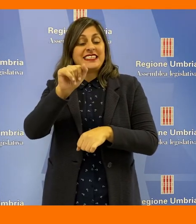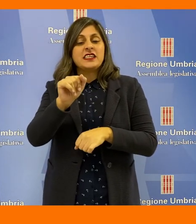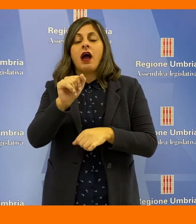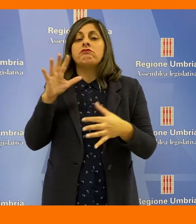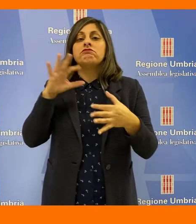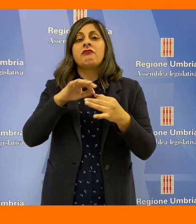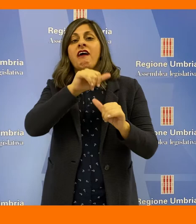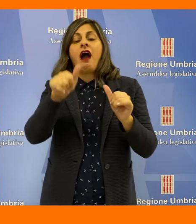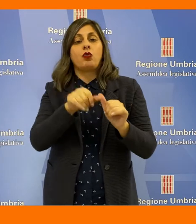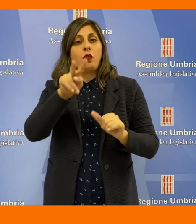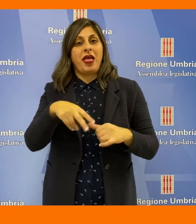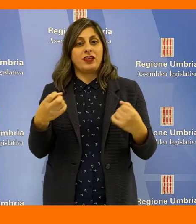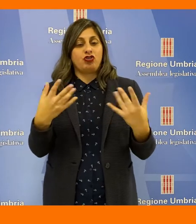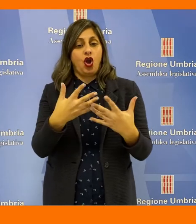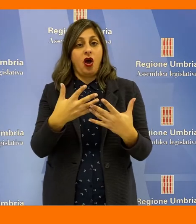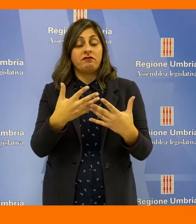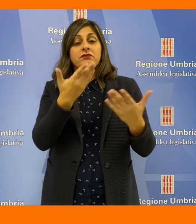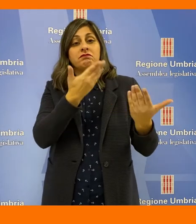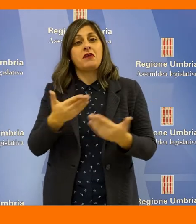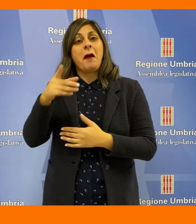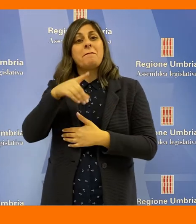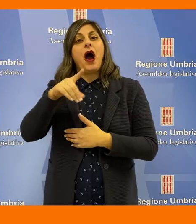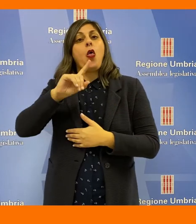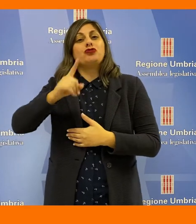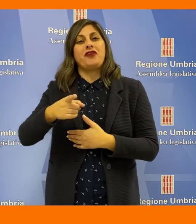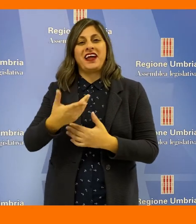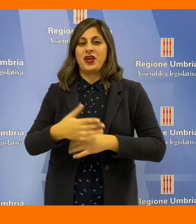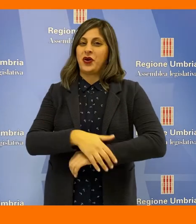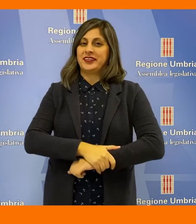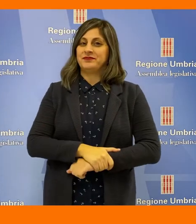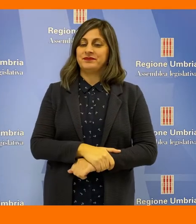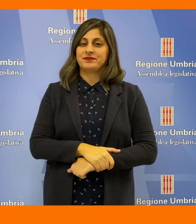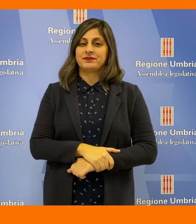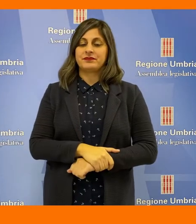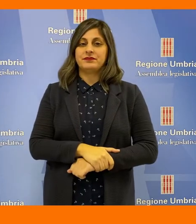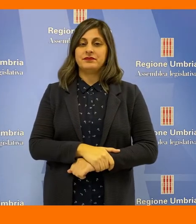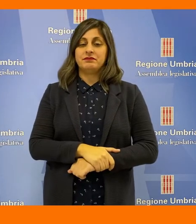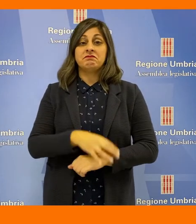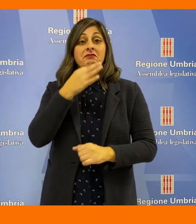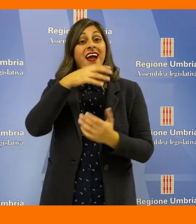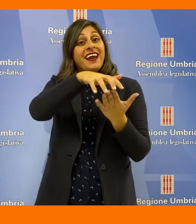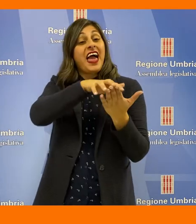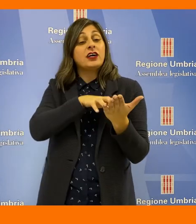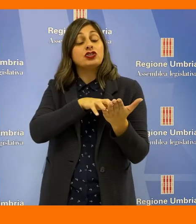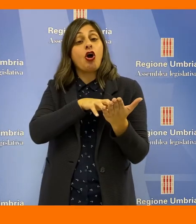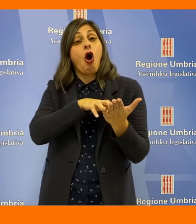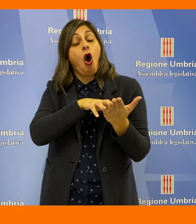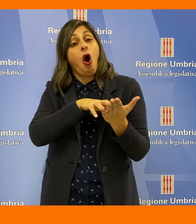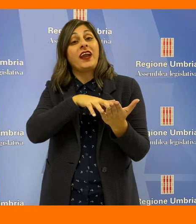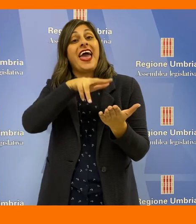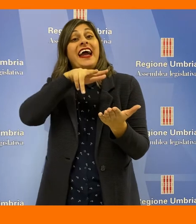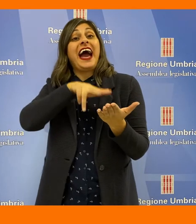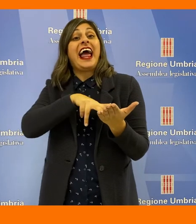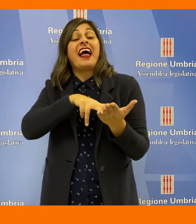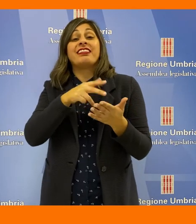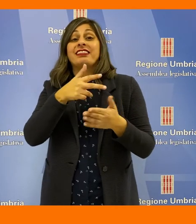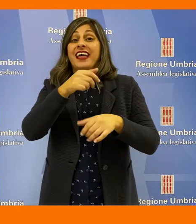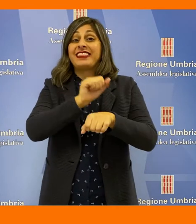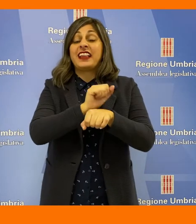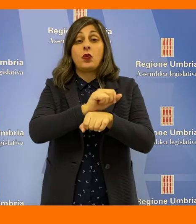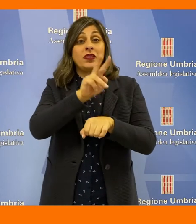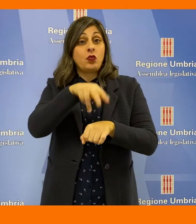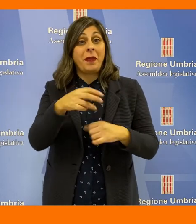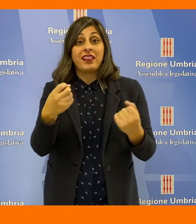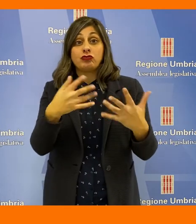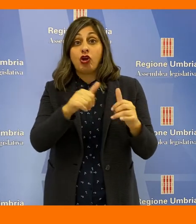2019. Il servizio è di Paolo Giovagnoni. La relazione del garante dei detenuti per l'anno